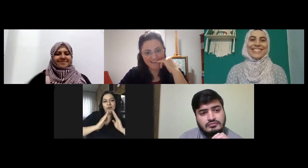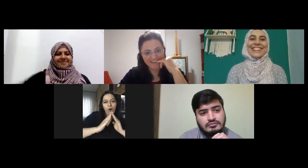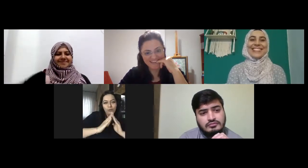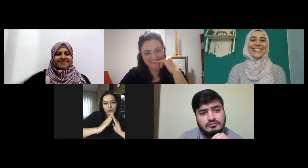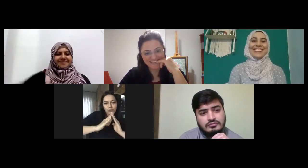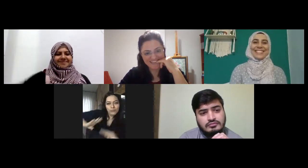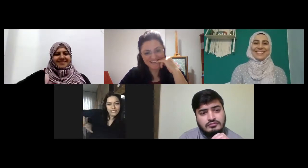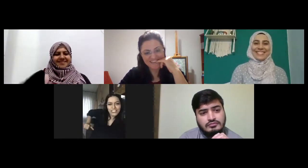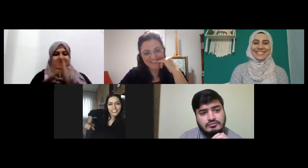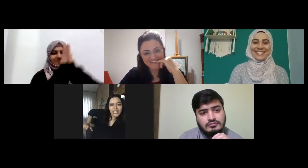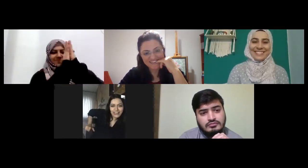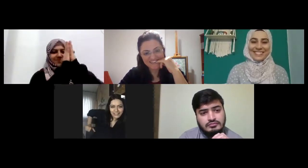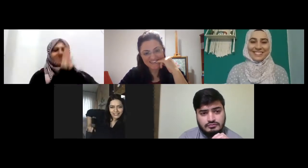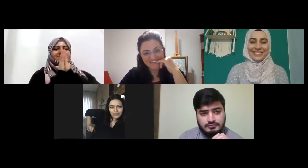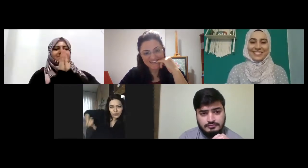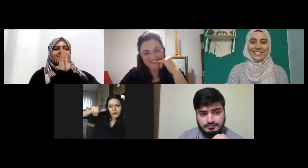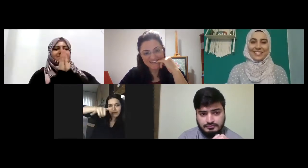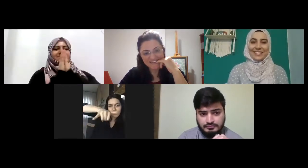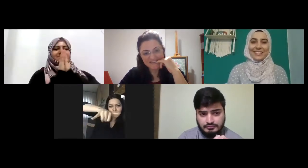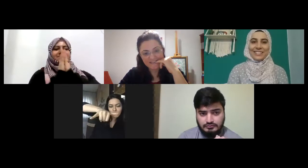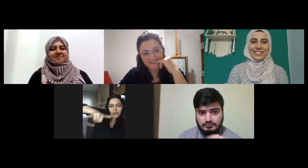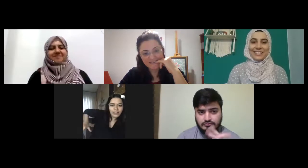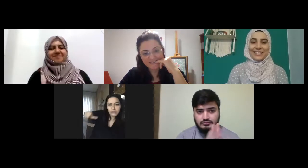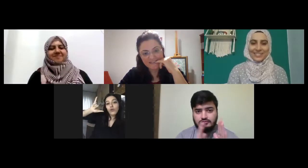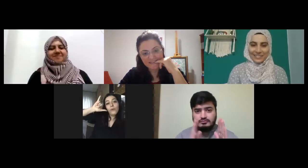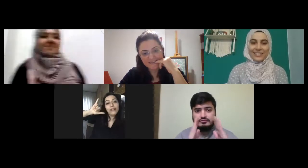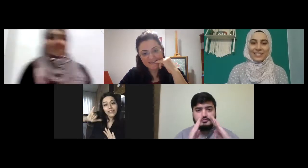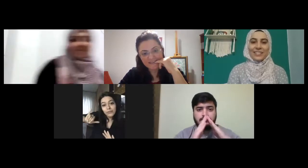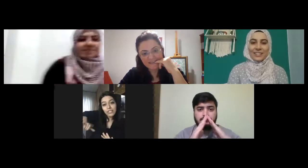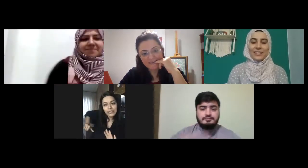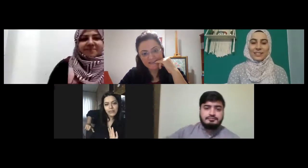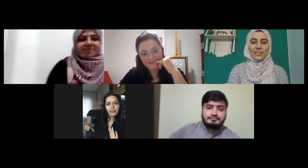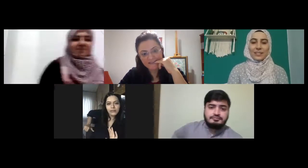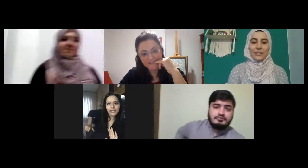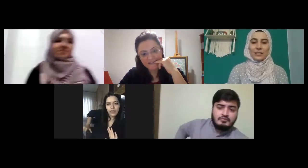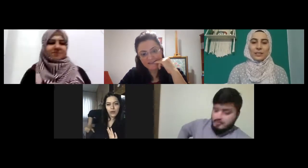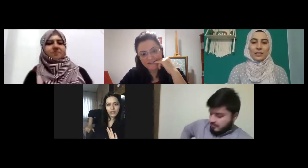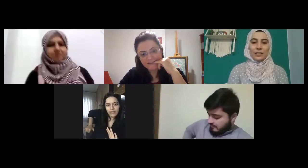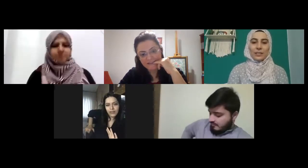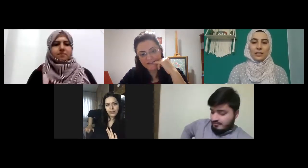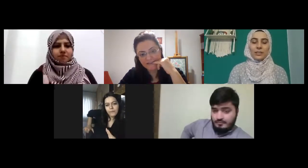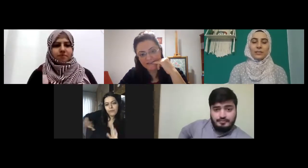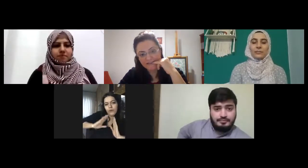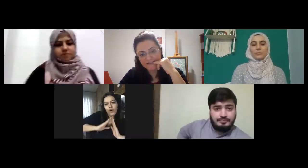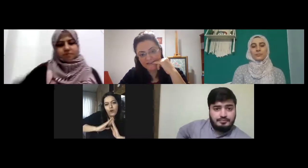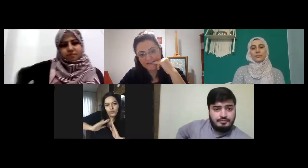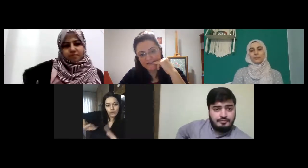komşu birinci işaret şu parmağım şu ya bu normalde tek başına yanımda anlamına geliyor komşu